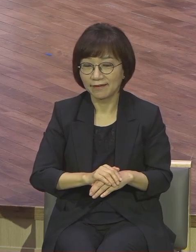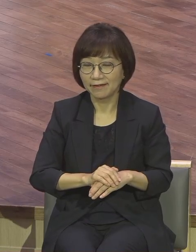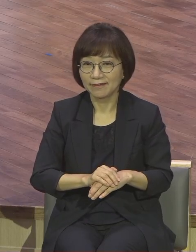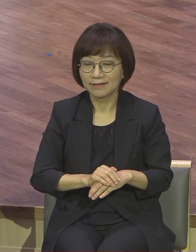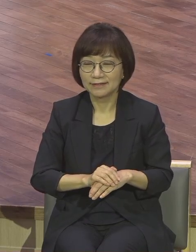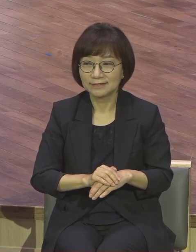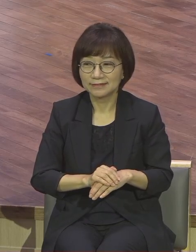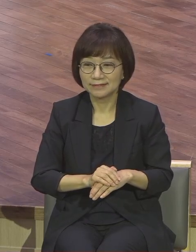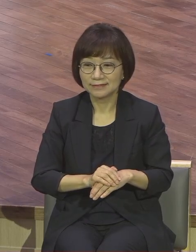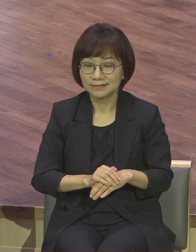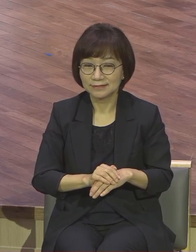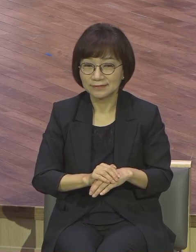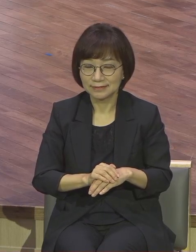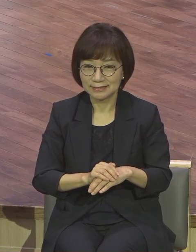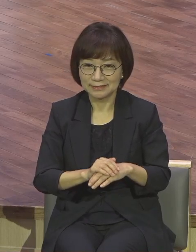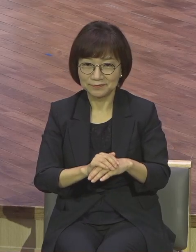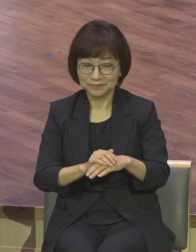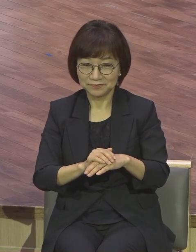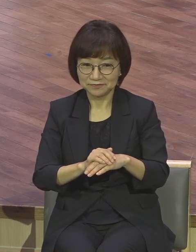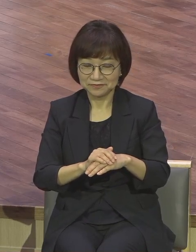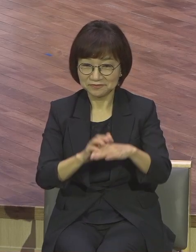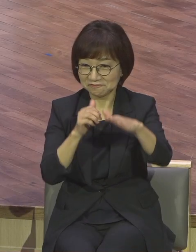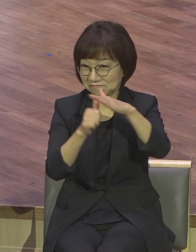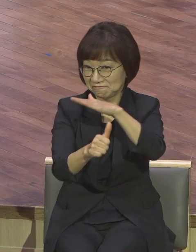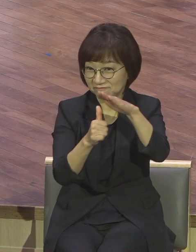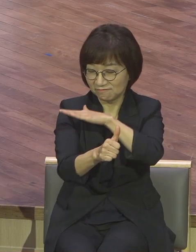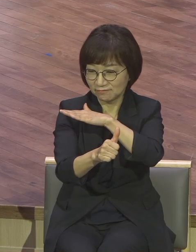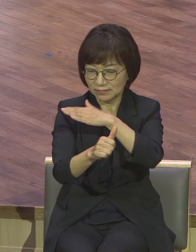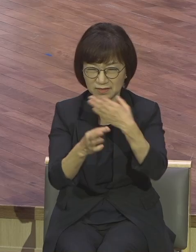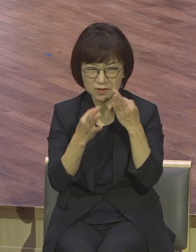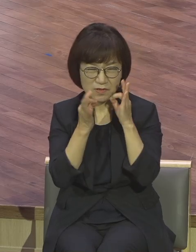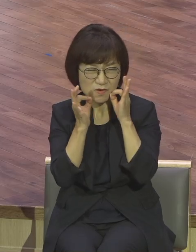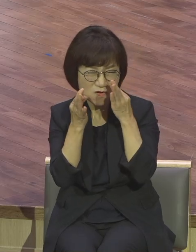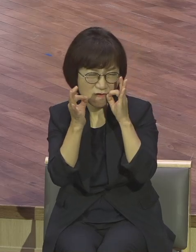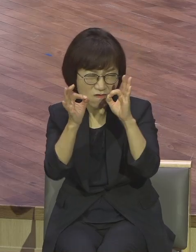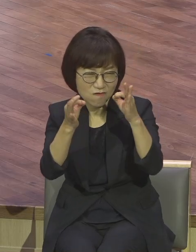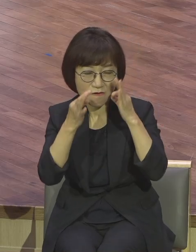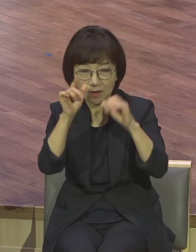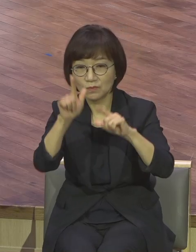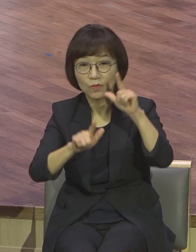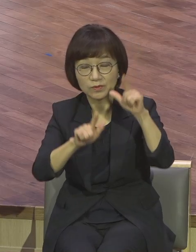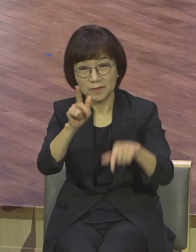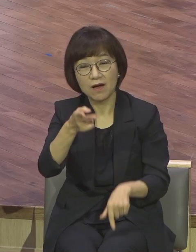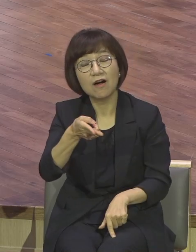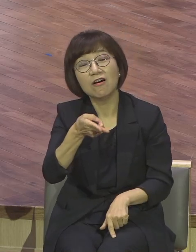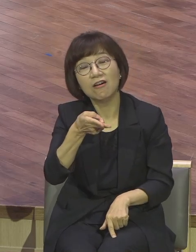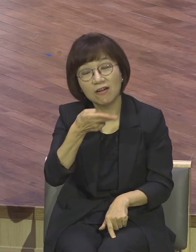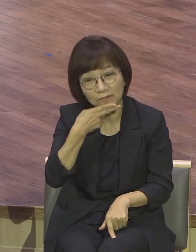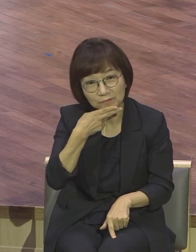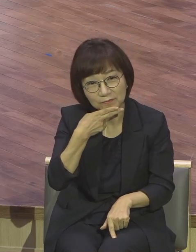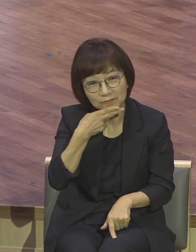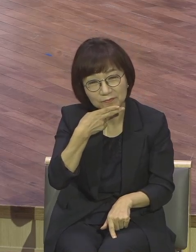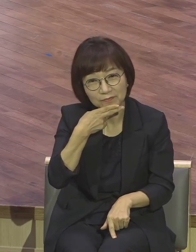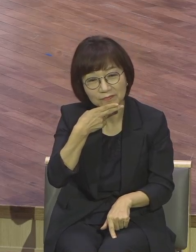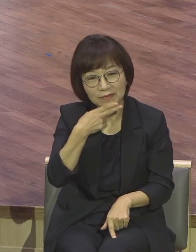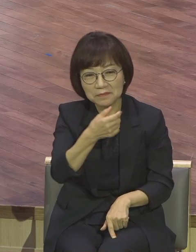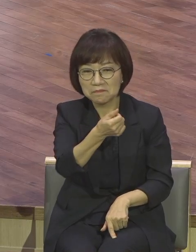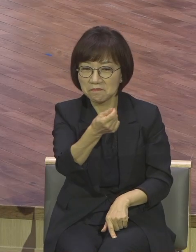최선을 다하지 못하는 그런 모습을 몇 종목에서 볼 수